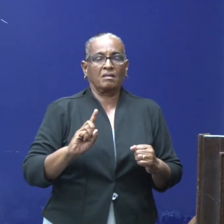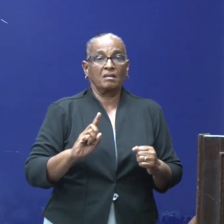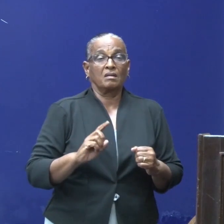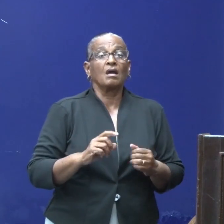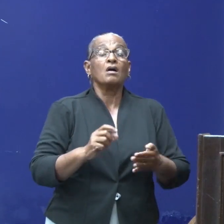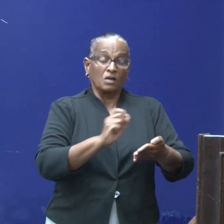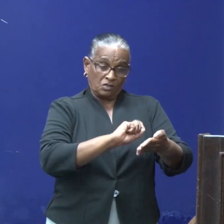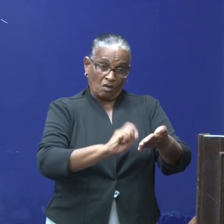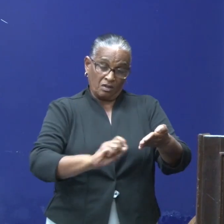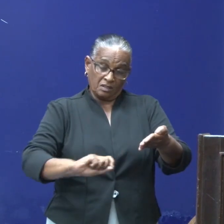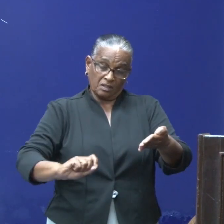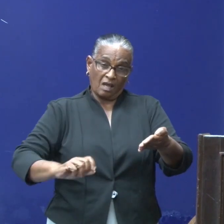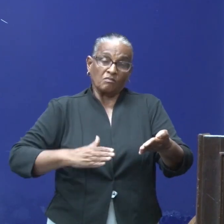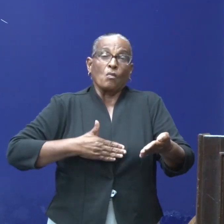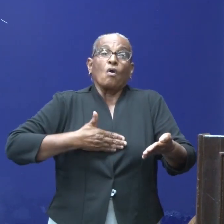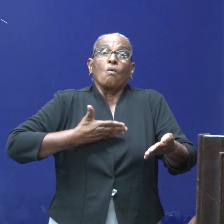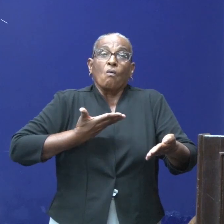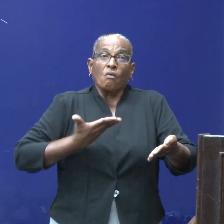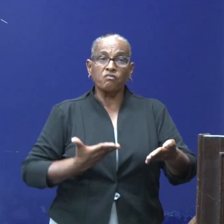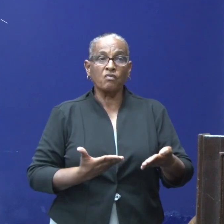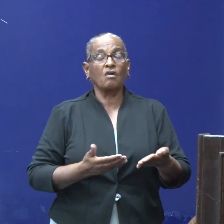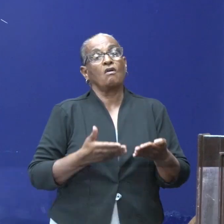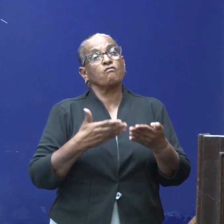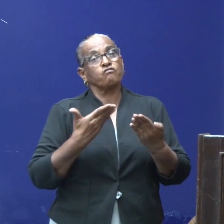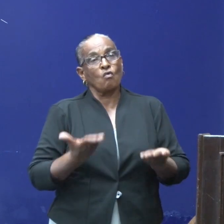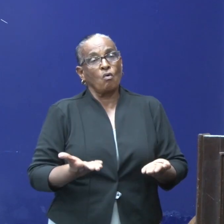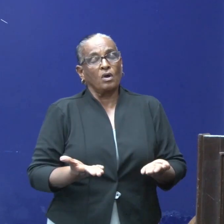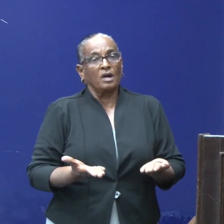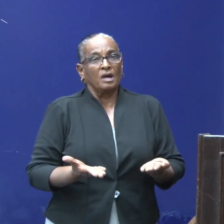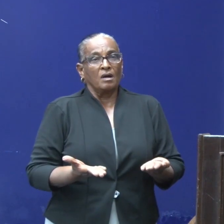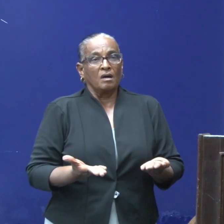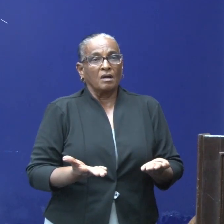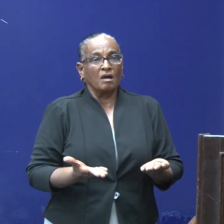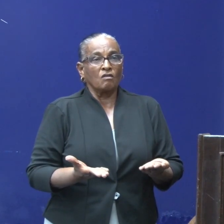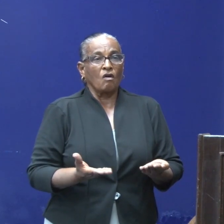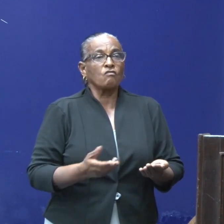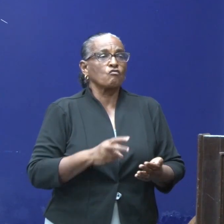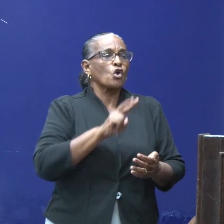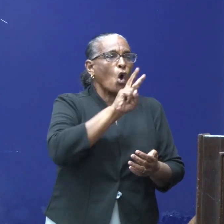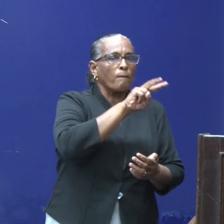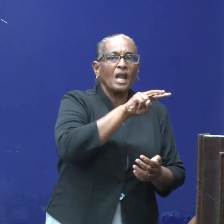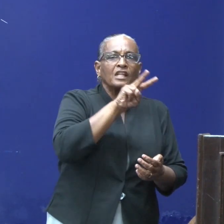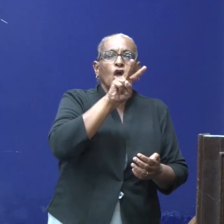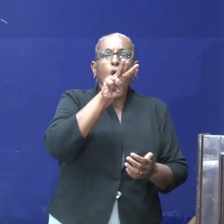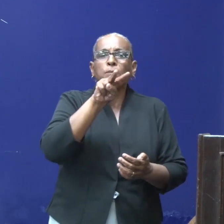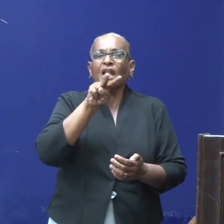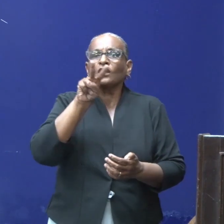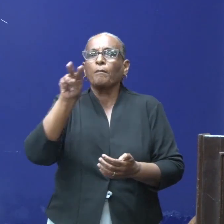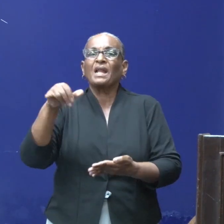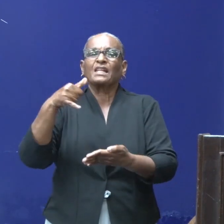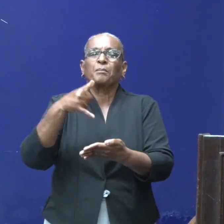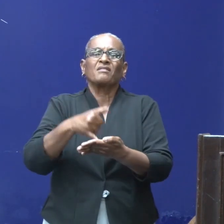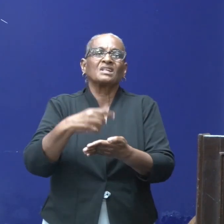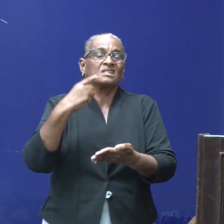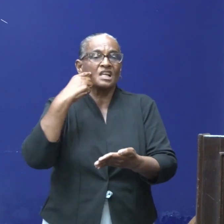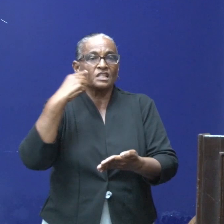Sollicitatie ten behoeven van werving voor corporatiewerkzaamheden is nu gaande.